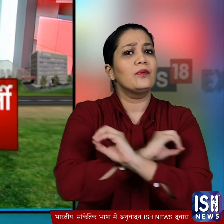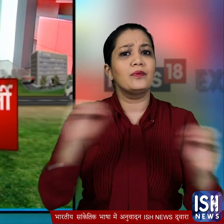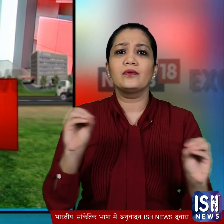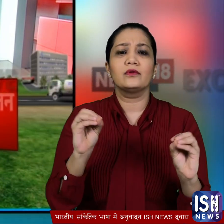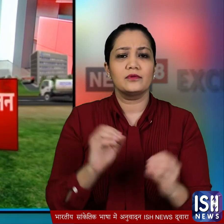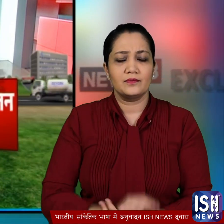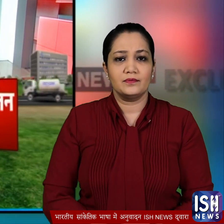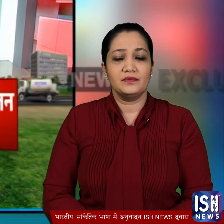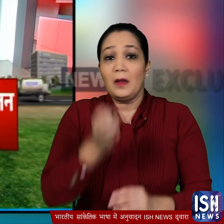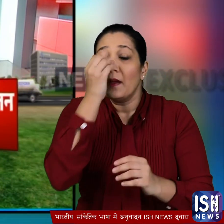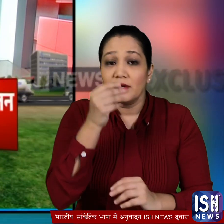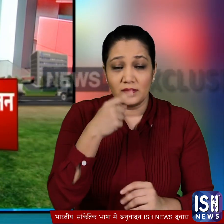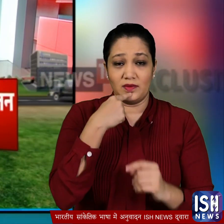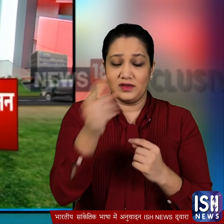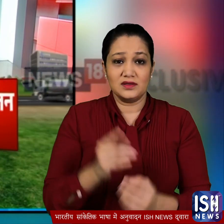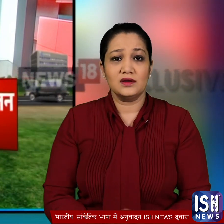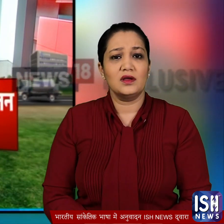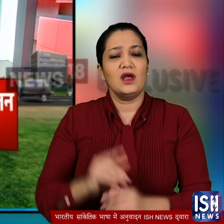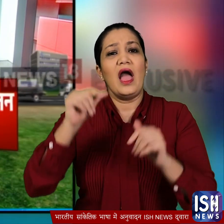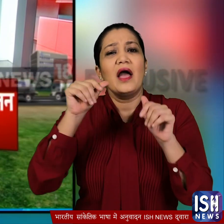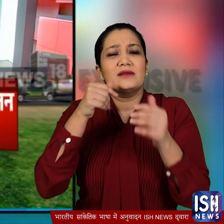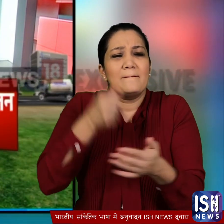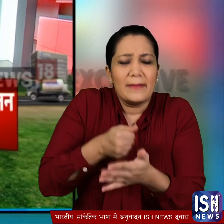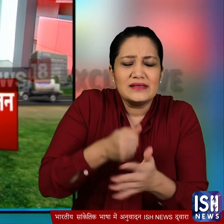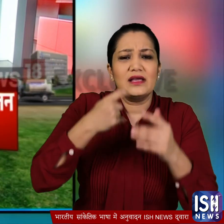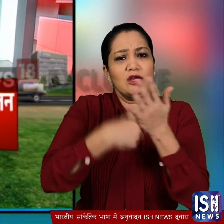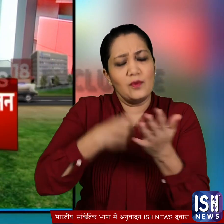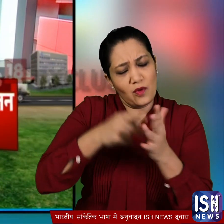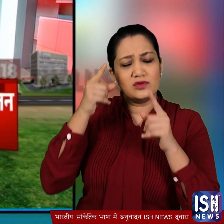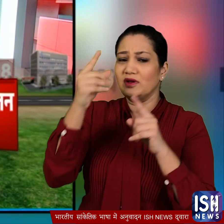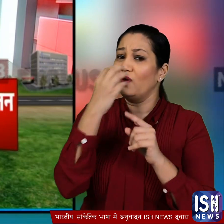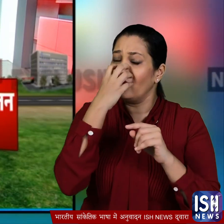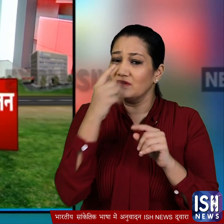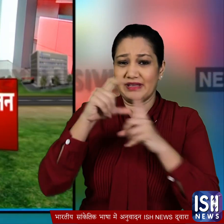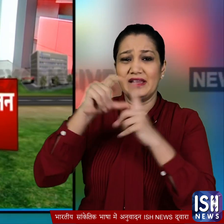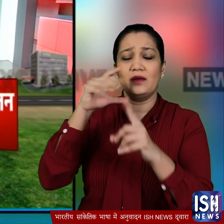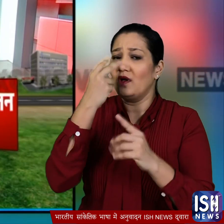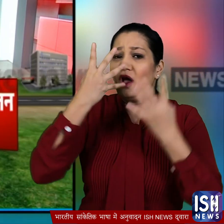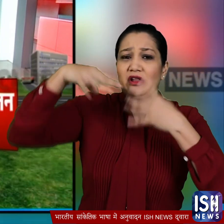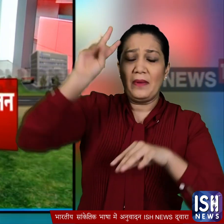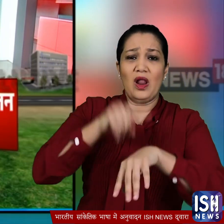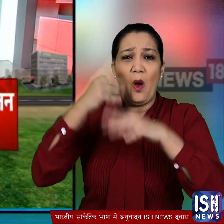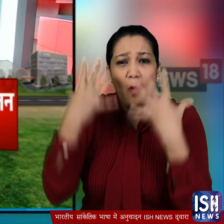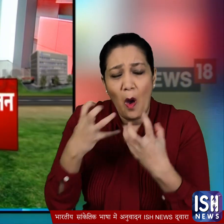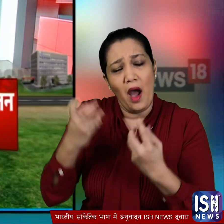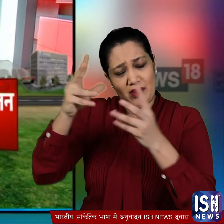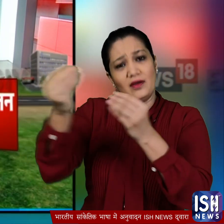बीजेपी आरोप लगा रही है कि अंतरिम रिपोर्ट में दिल्ली सरकार पर जरूरत से चार गुना ज्यादा ऑक्सिजन मांगने का आरोप लगाया गया